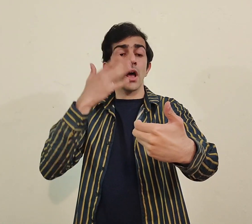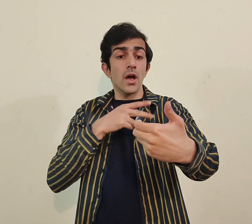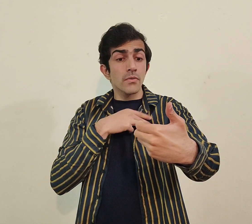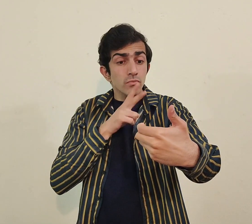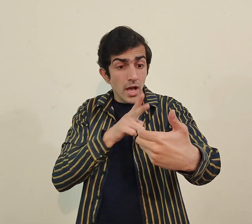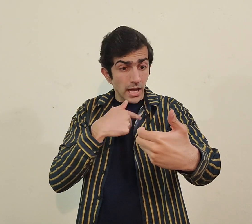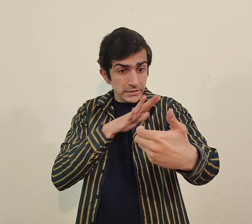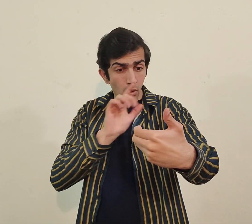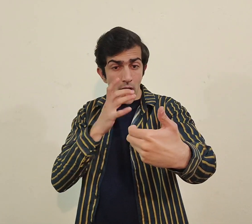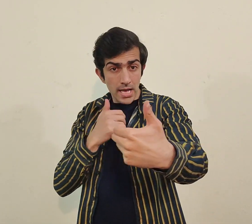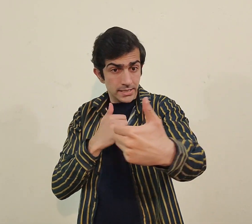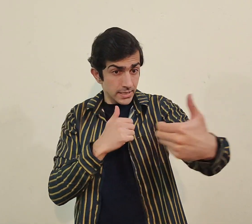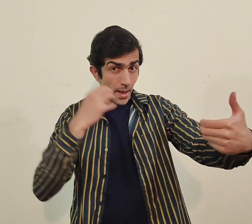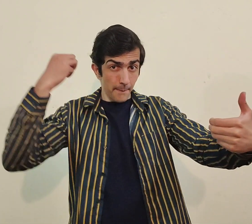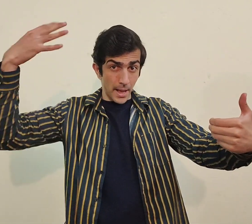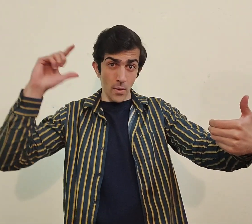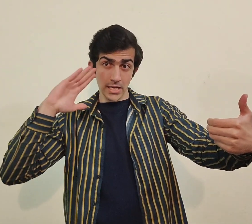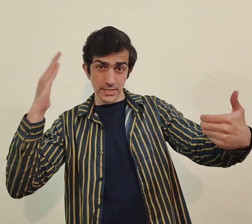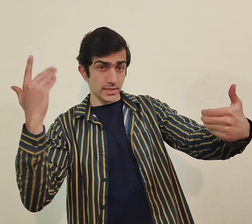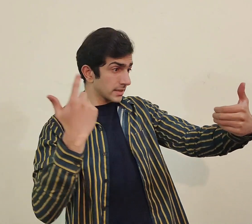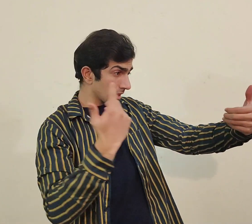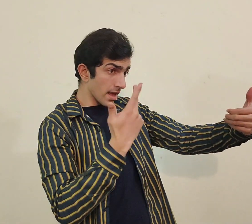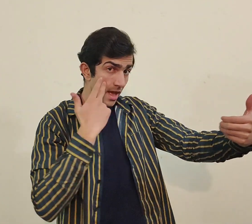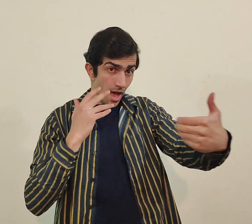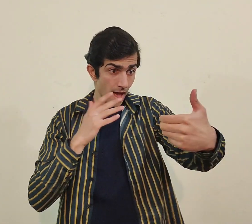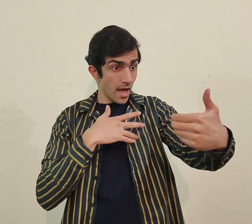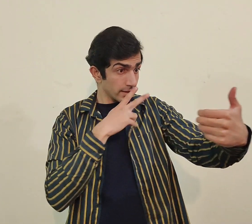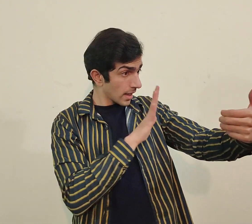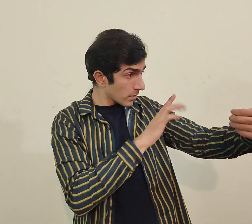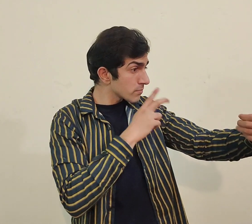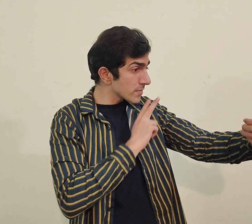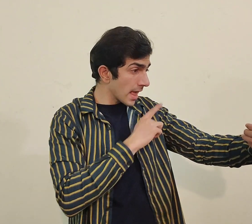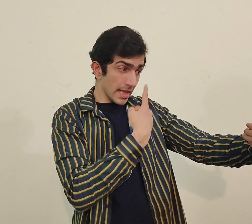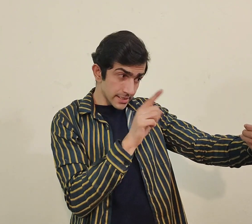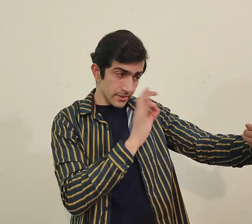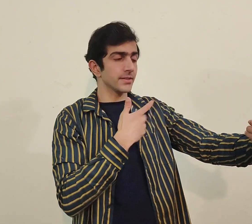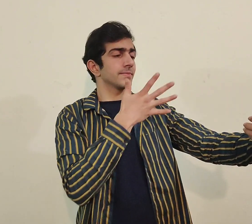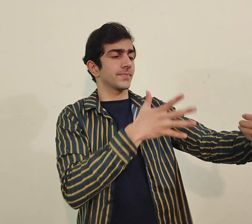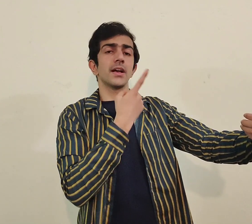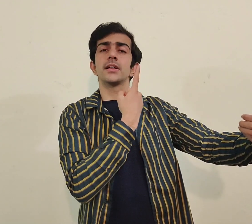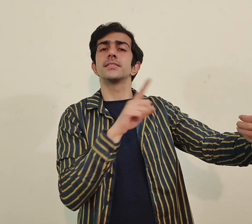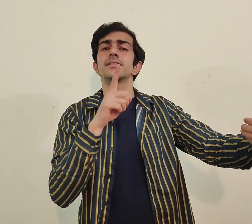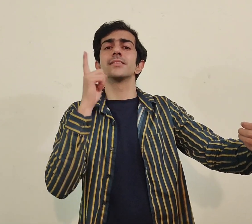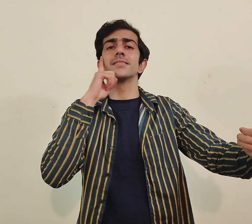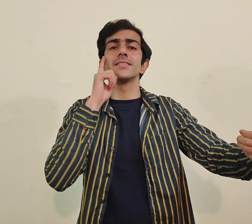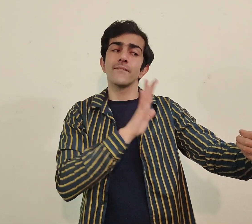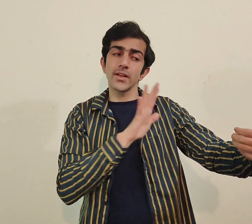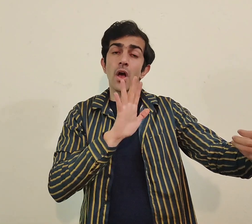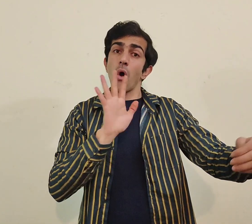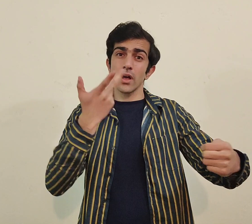صحیح لائٹ نہیں پڑے گی پروپر لائٹ کے اکورڈنگلی جو ہے وہ آپ اپنا کیم سیٹ کر کے کمیونیکیٹ کر سکتے